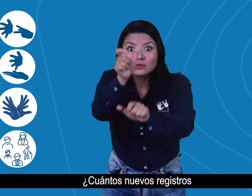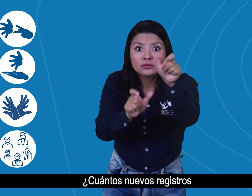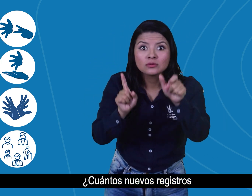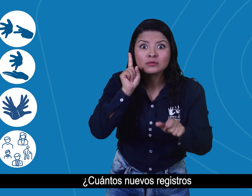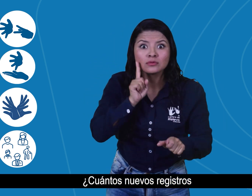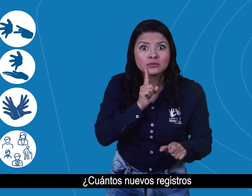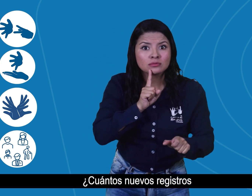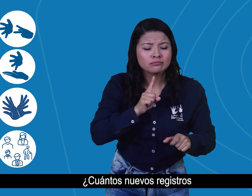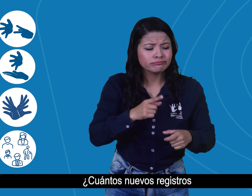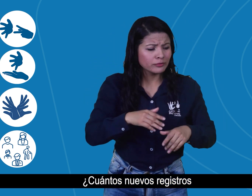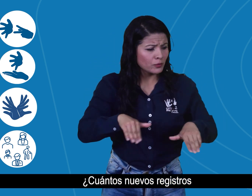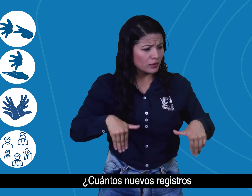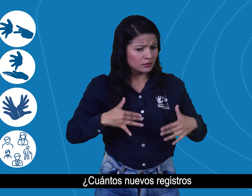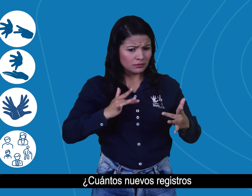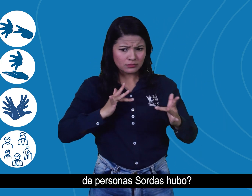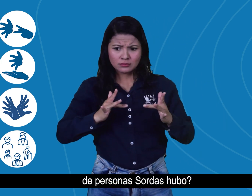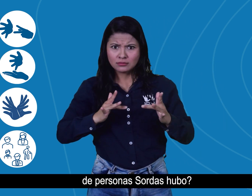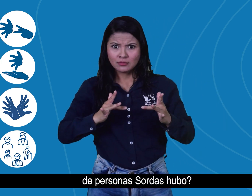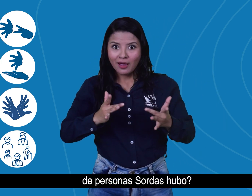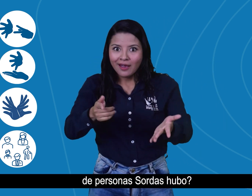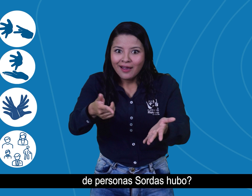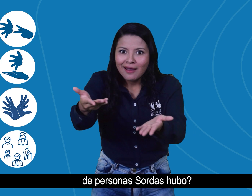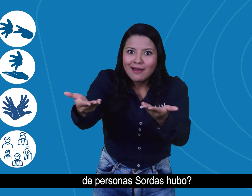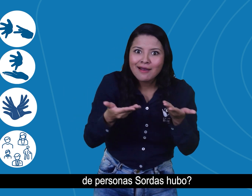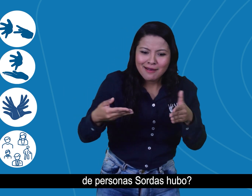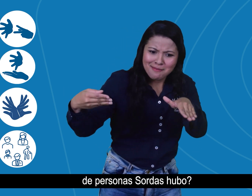¿Cuántos nuevos registros de personas sordas hubo?